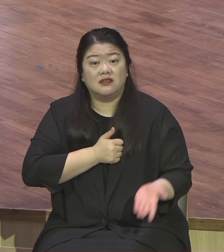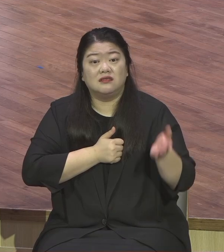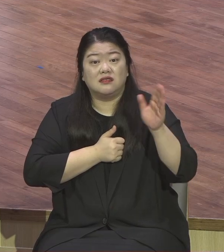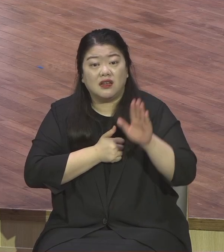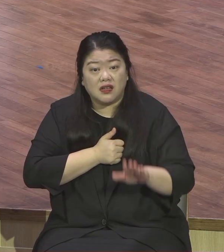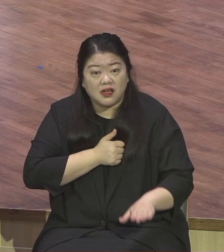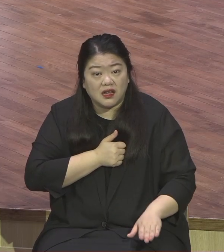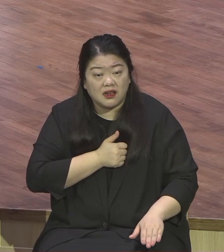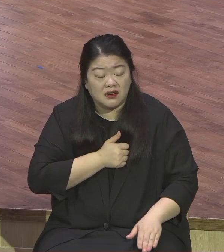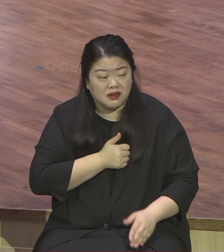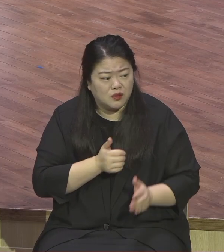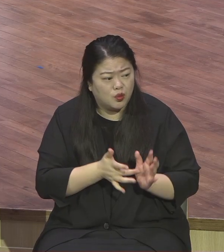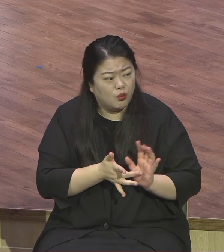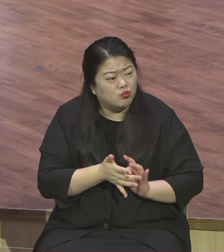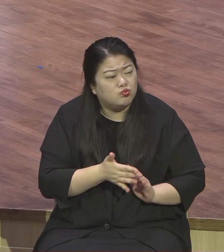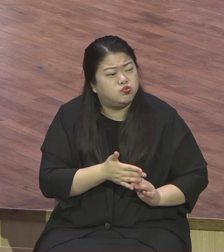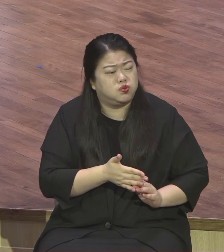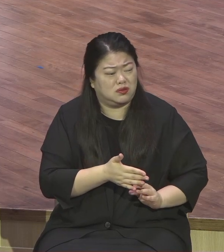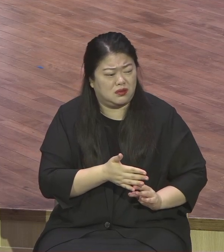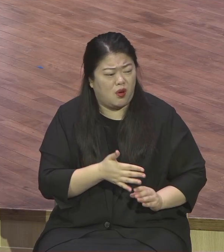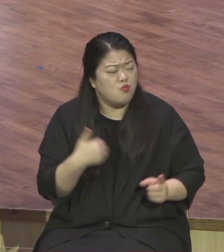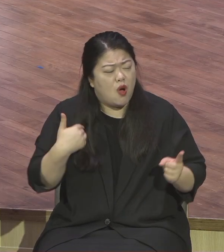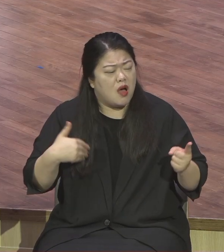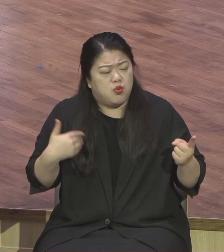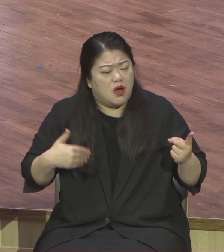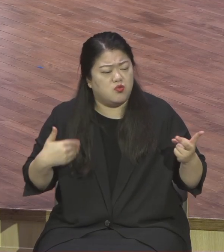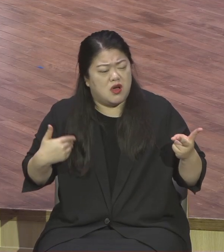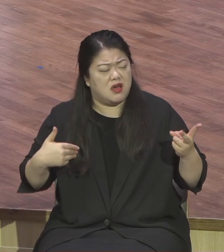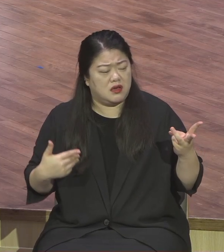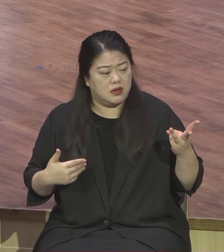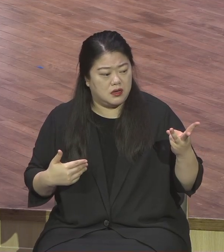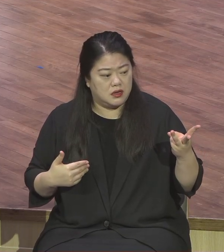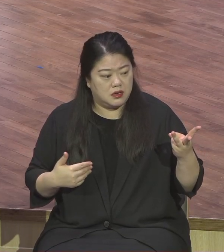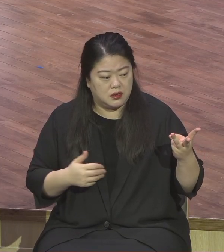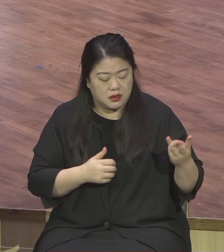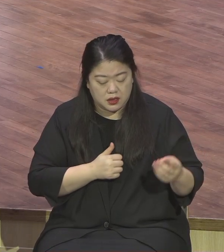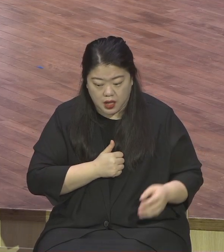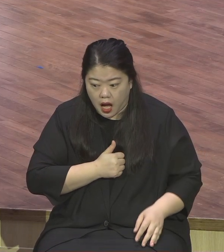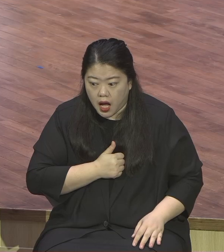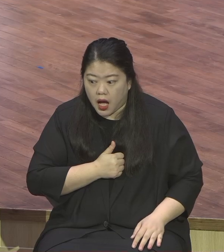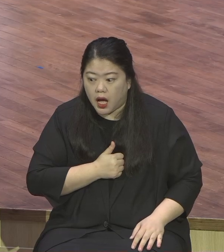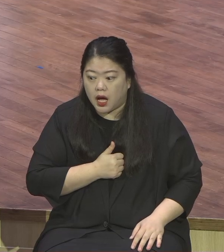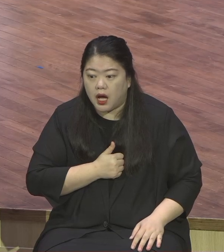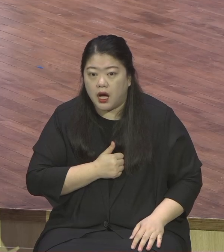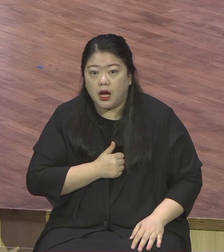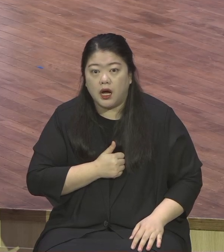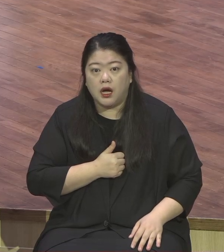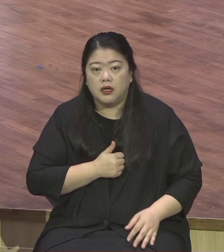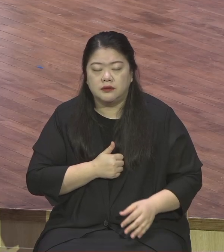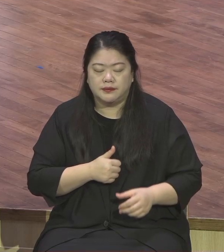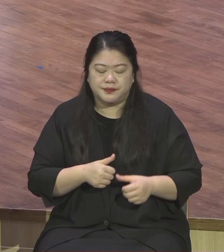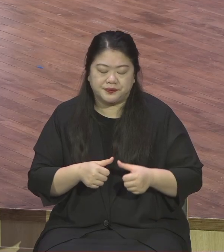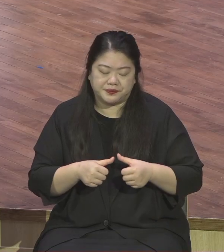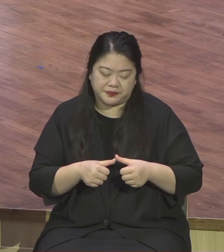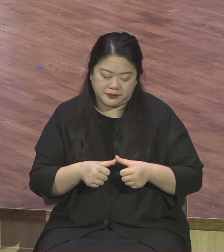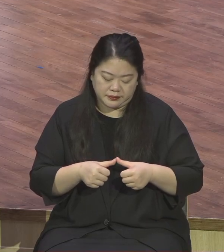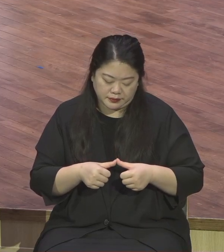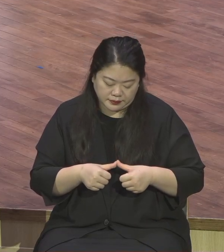이런 베드로를 예수님은 그냥 방치해놓지